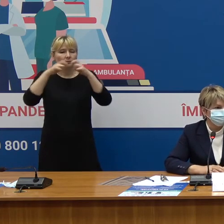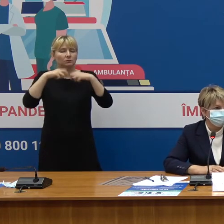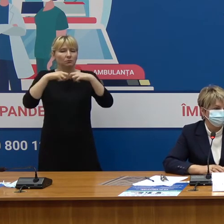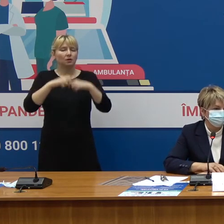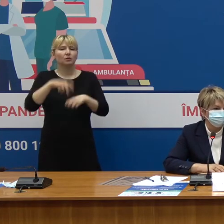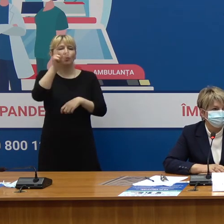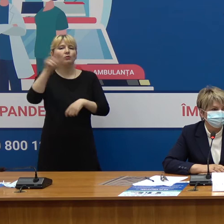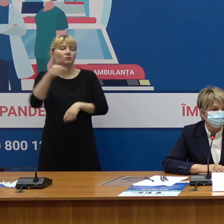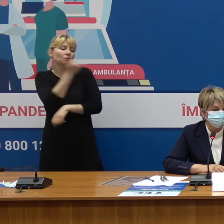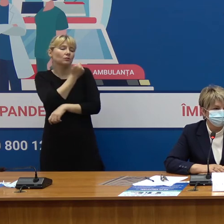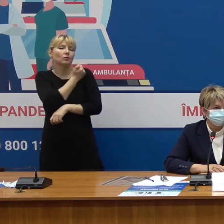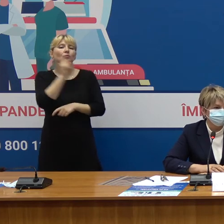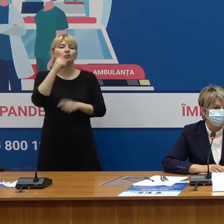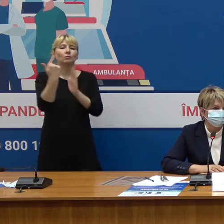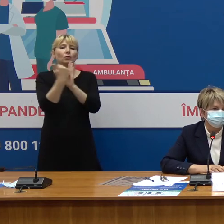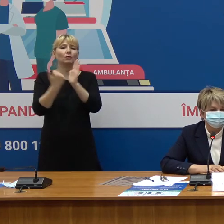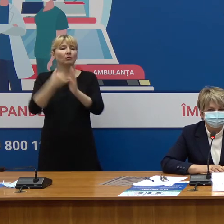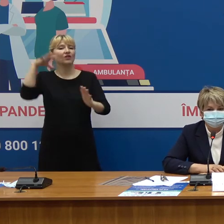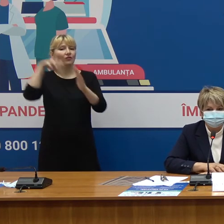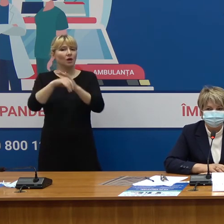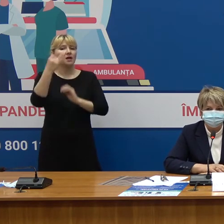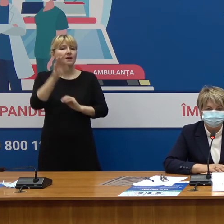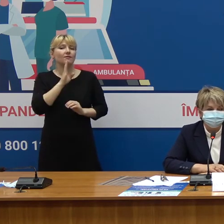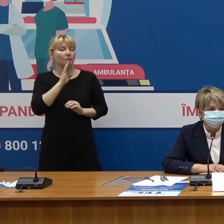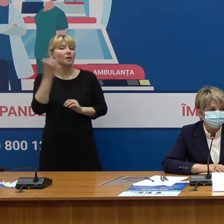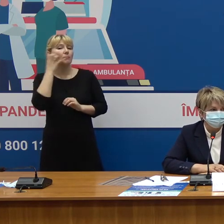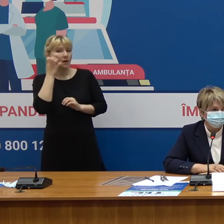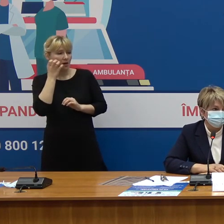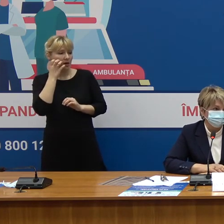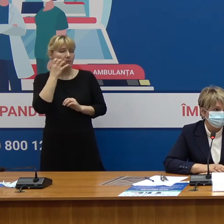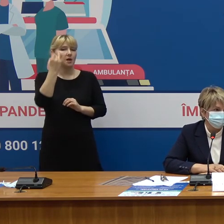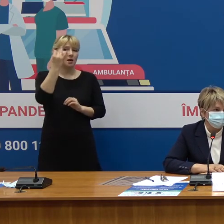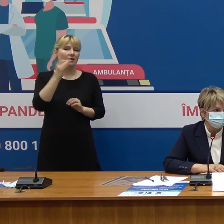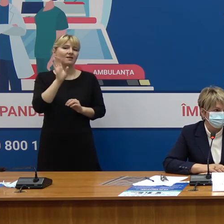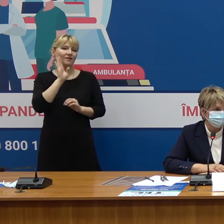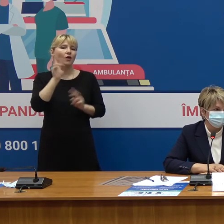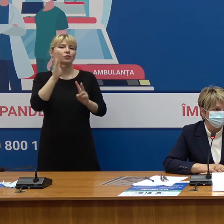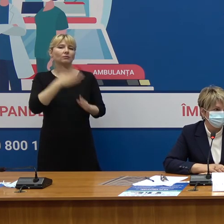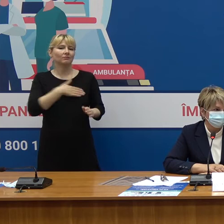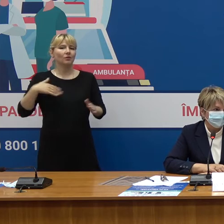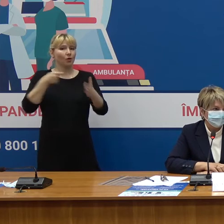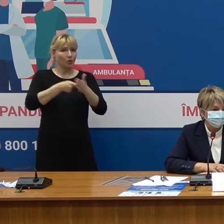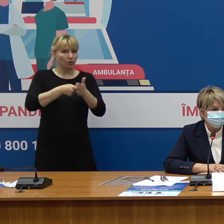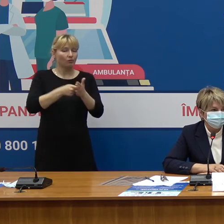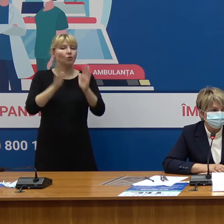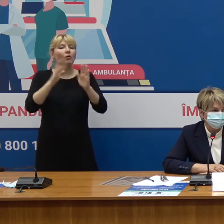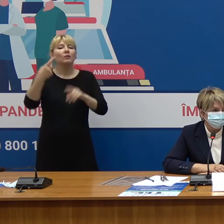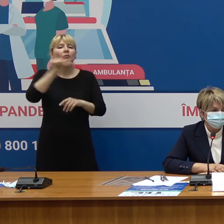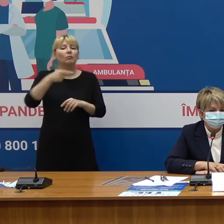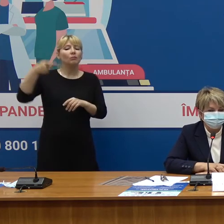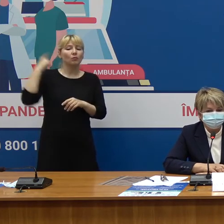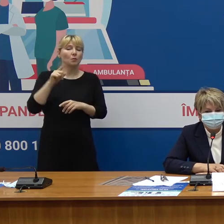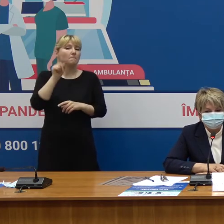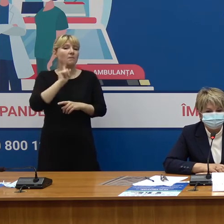primit decizia De a inclui din programul de vaccinare și femeile însărcinate Și cele care leptază doar săptămâna trecută Și este